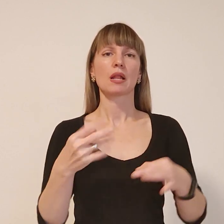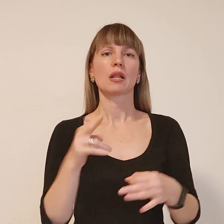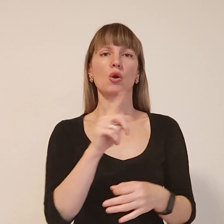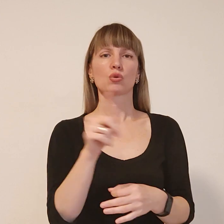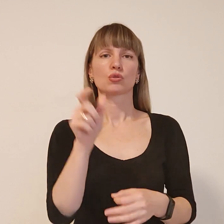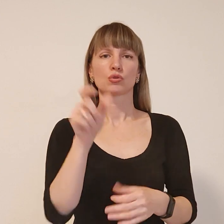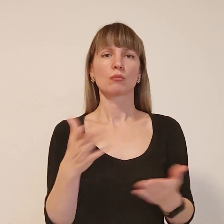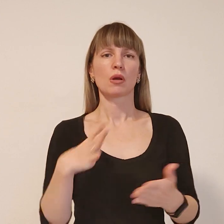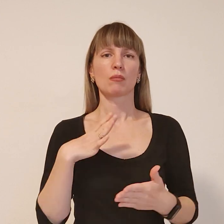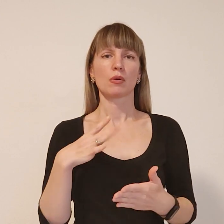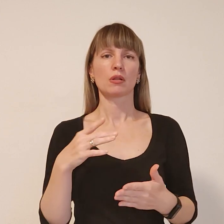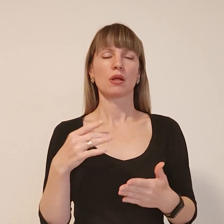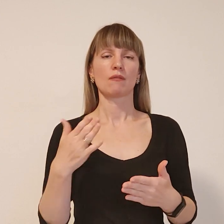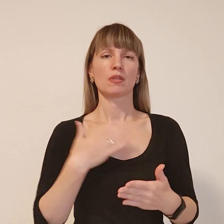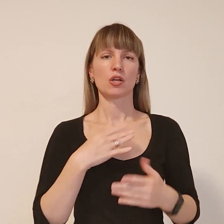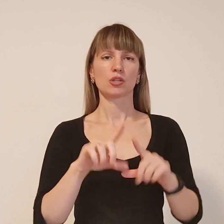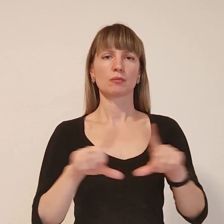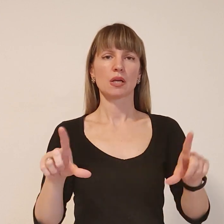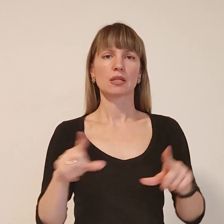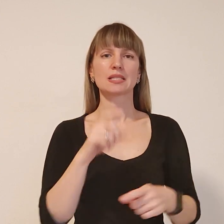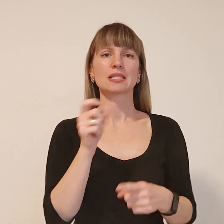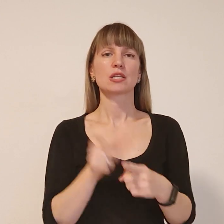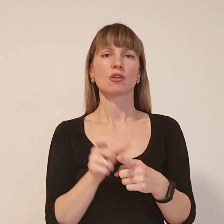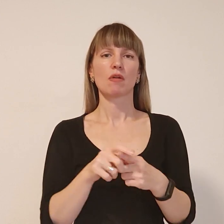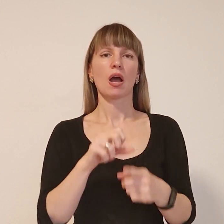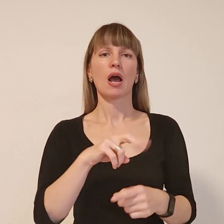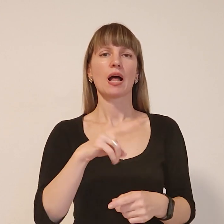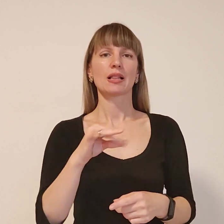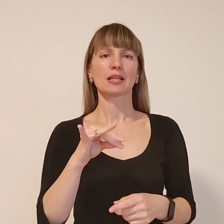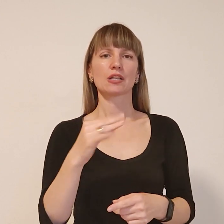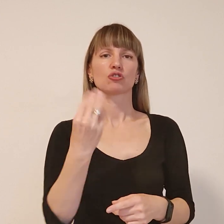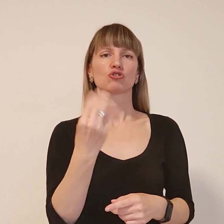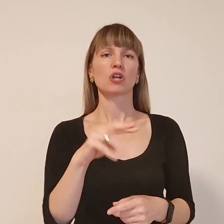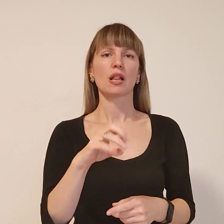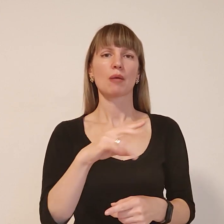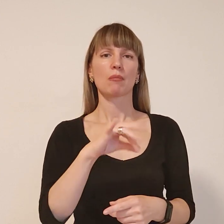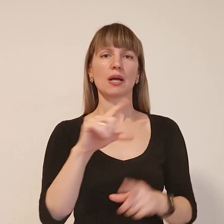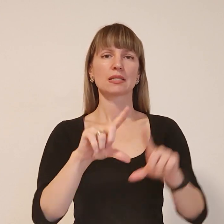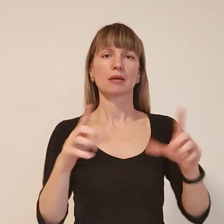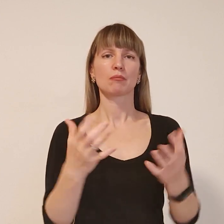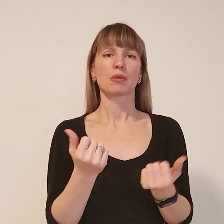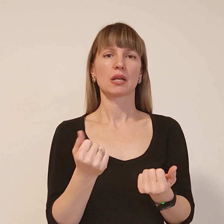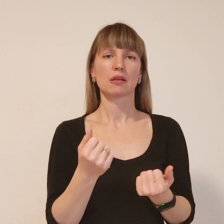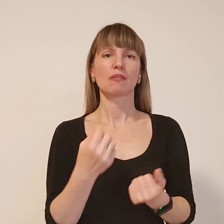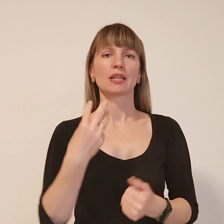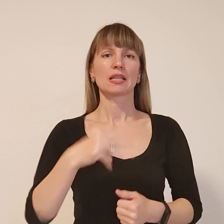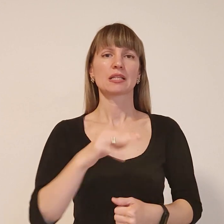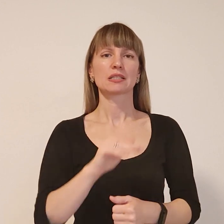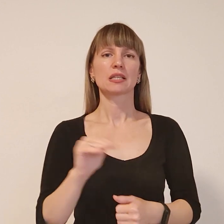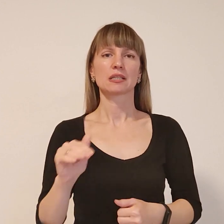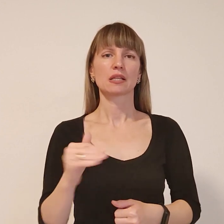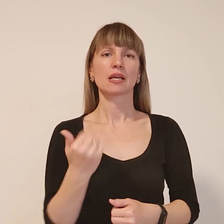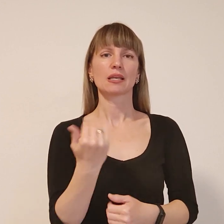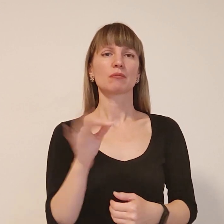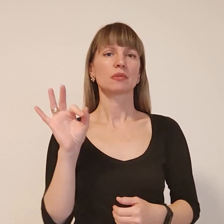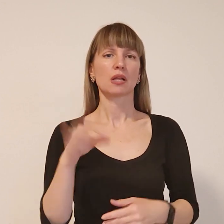розміщена дошкільного навчального закладу. За словами Али Шалемахи, заклад прийняв, зокрема, 30 дітей. Їм одразу надали